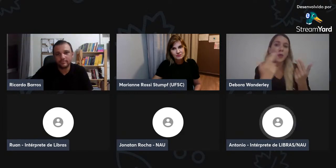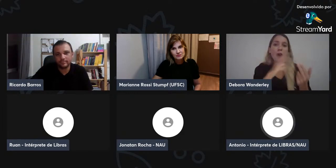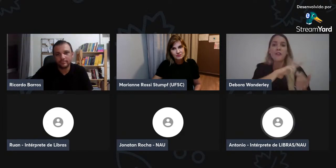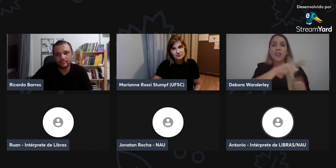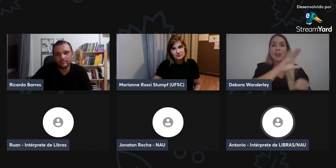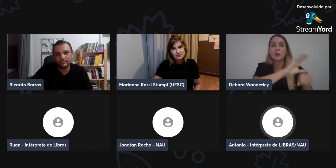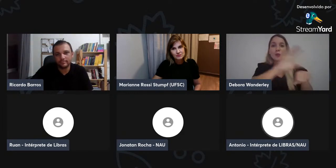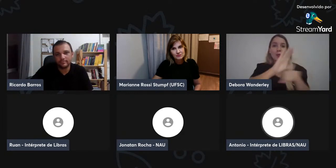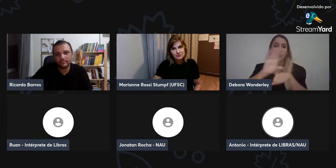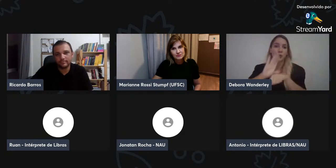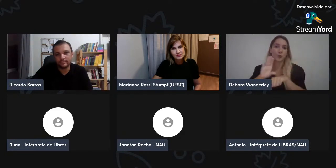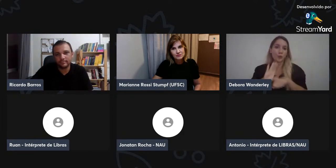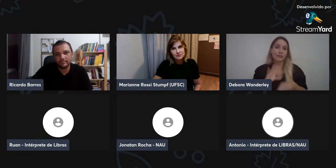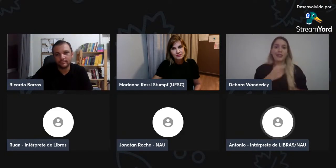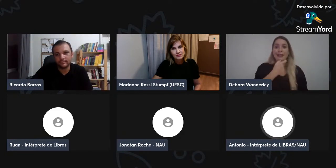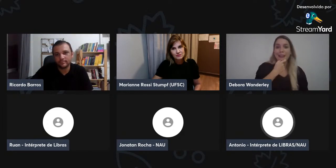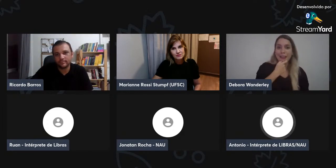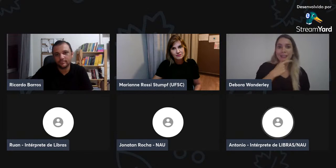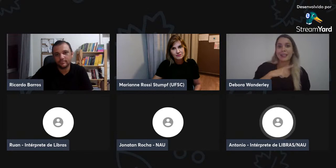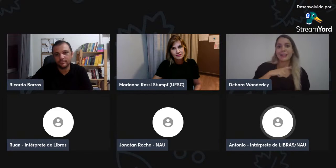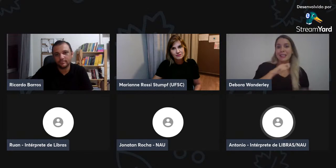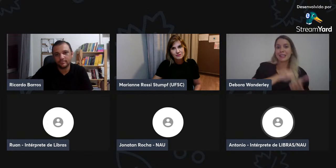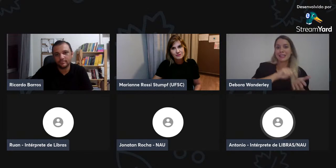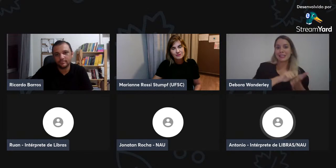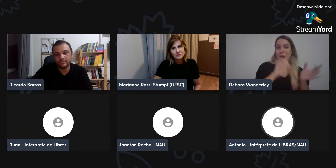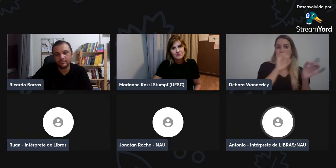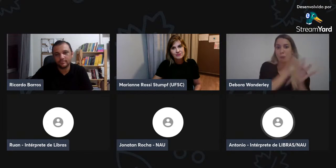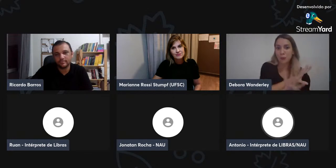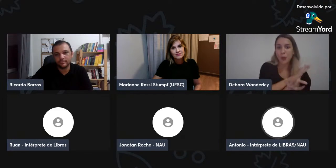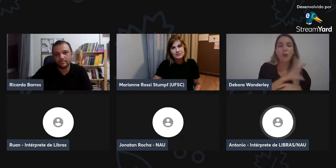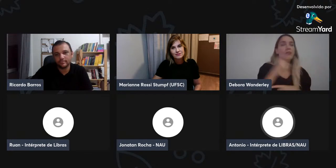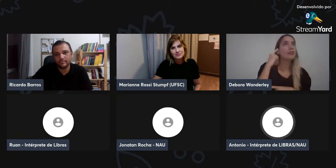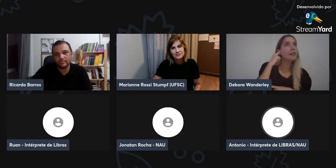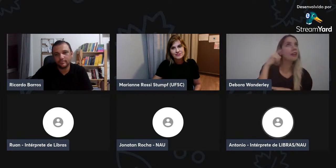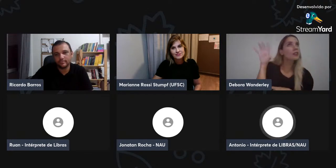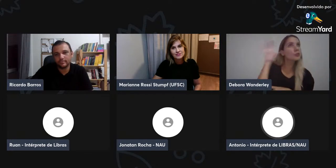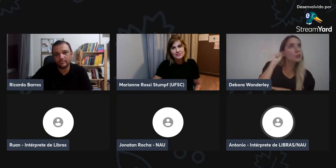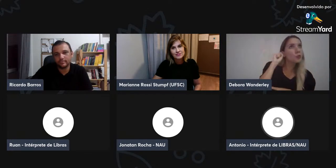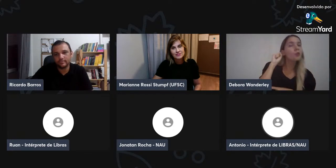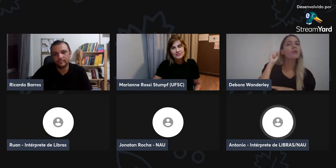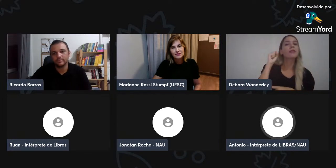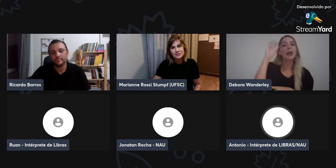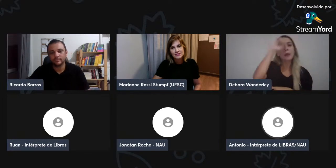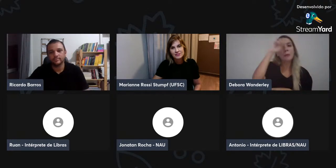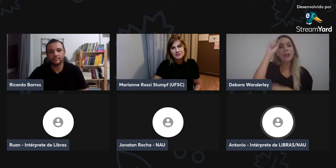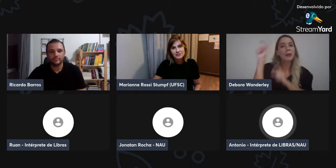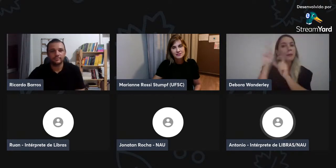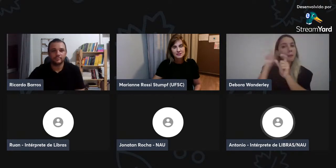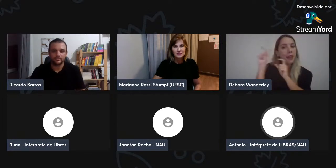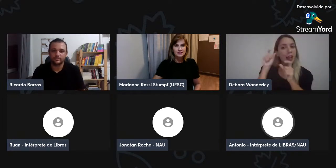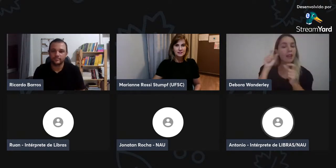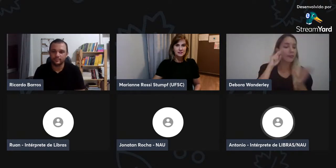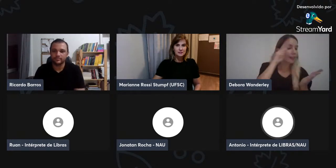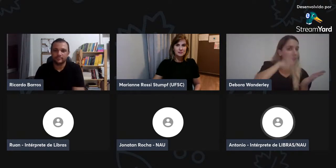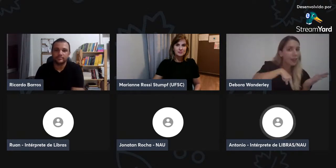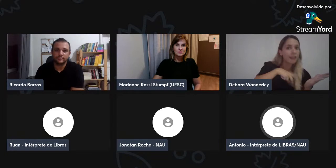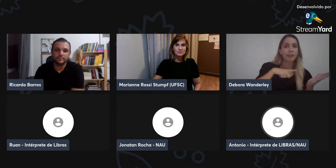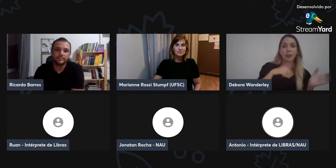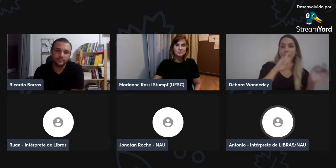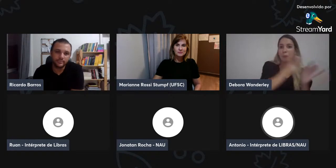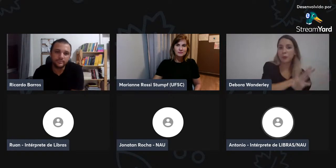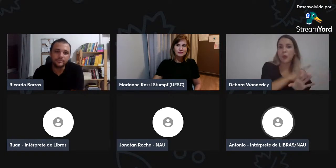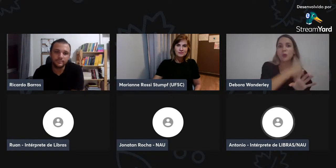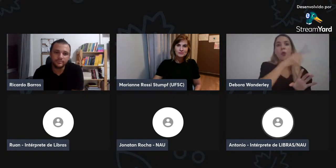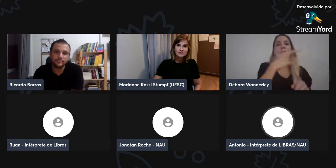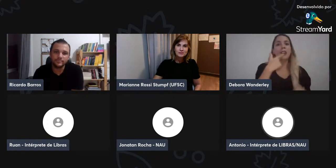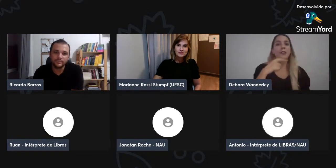junto, para o aprendizado também, porque é igual a todos os cursos, por exemplo, o inglês, tem a escrita em inglês, o ouvinte, o ouvinte